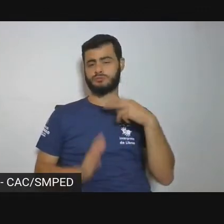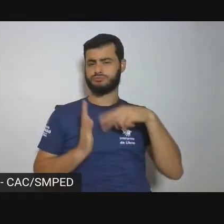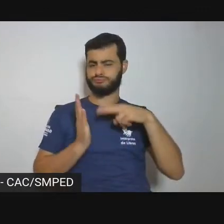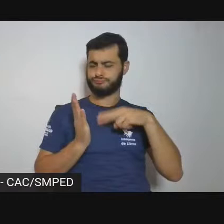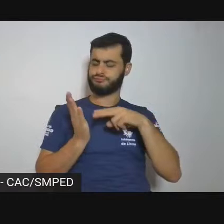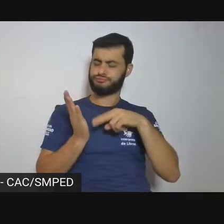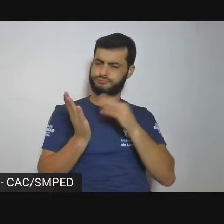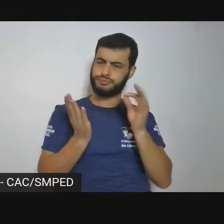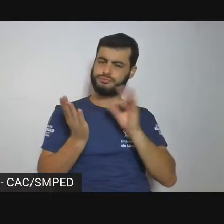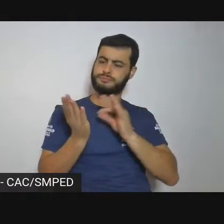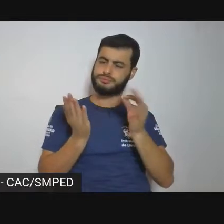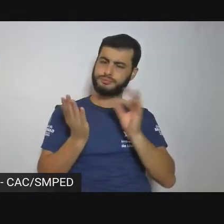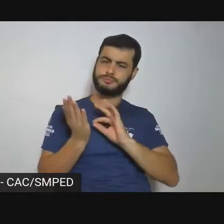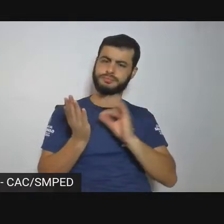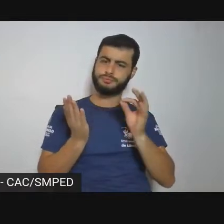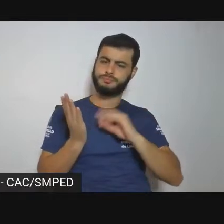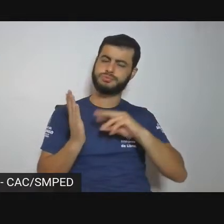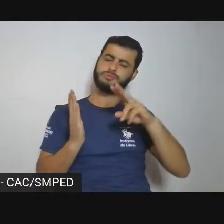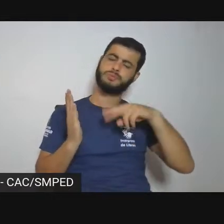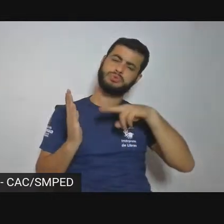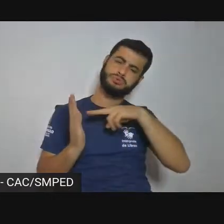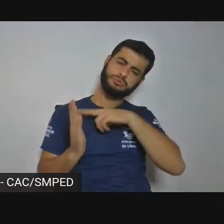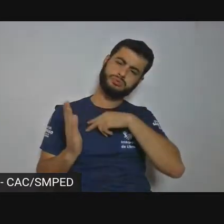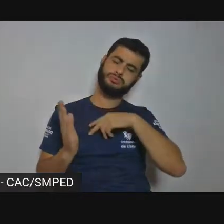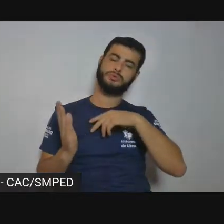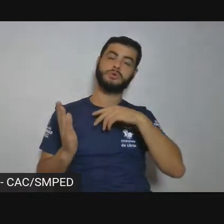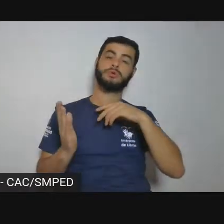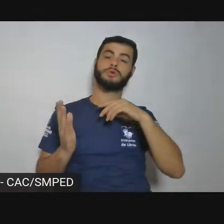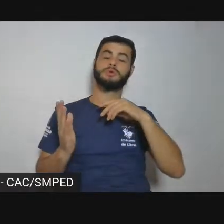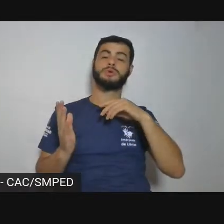ver de novo as fotografias